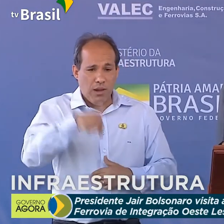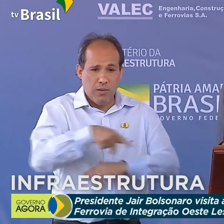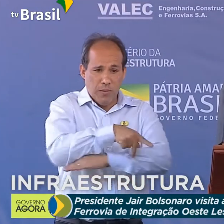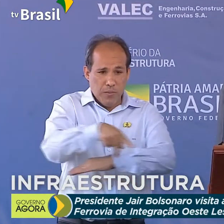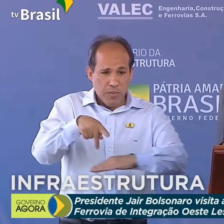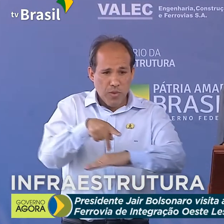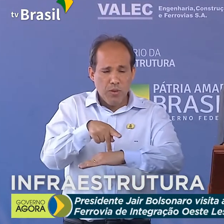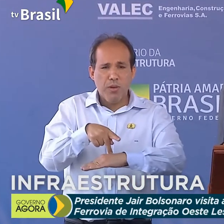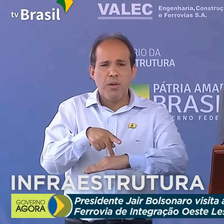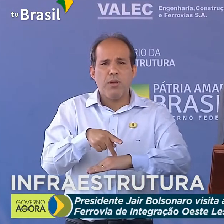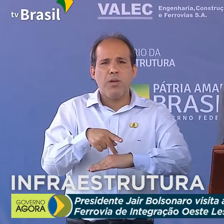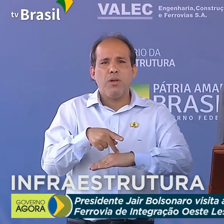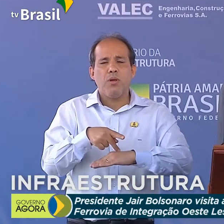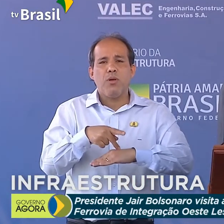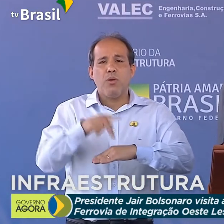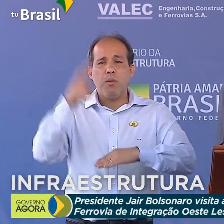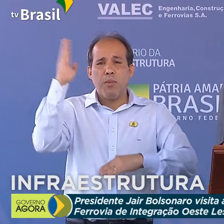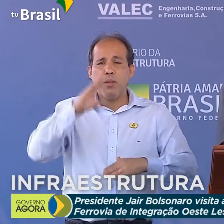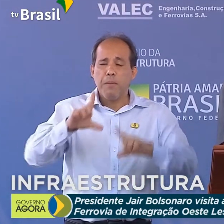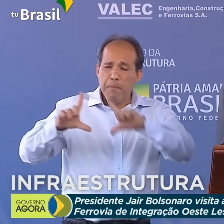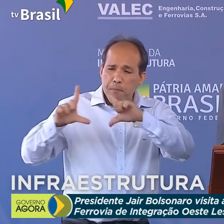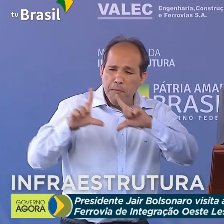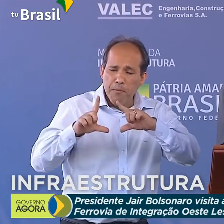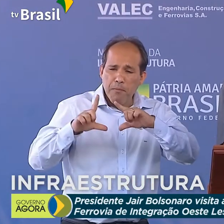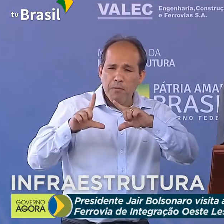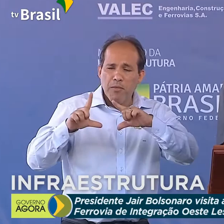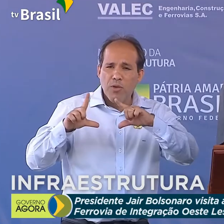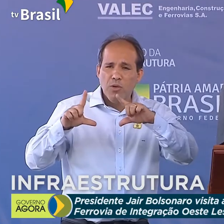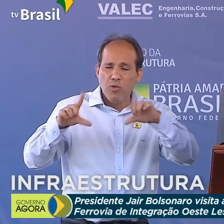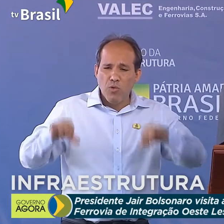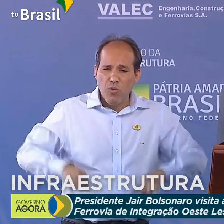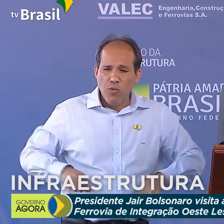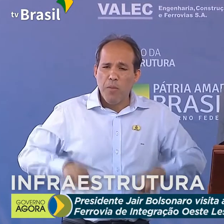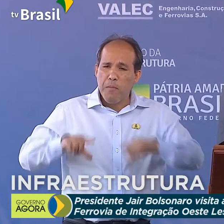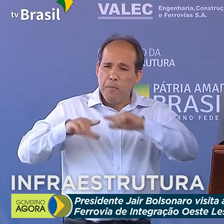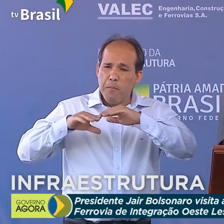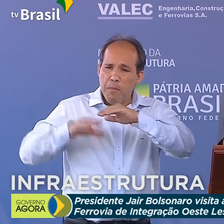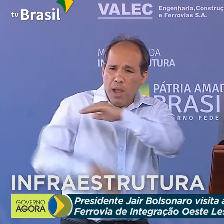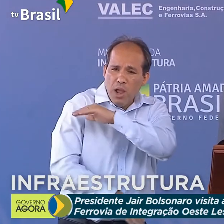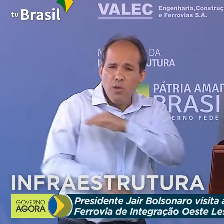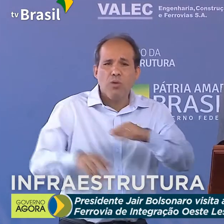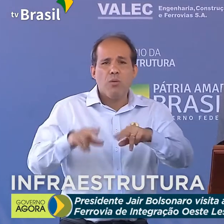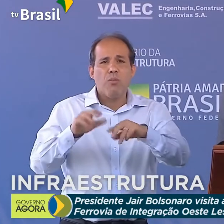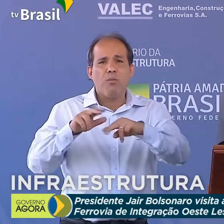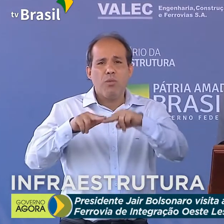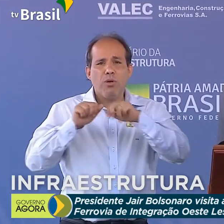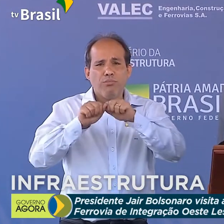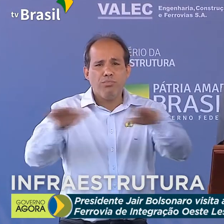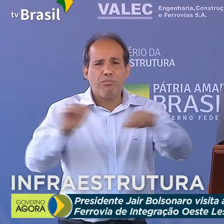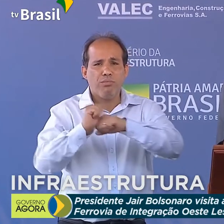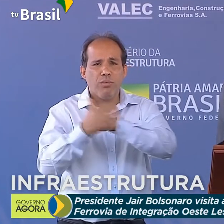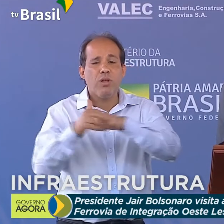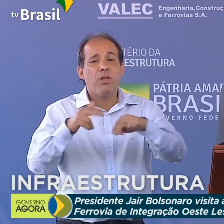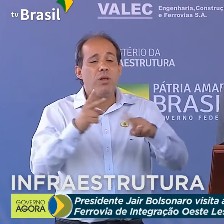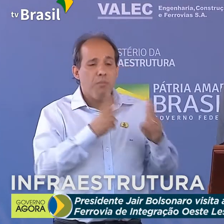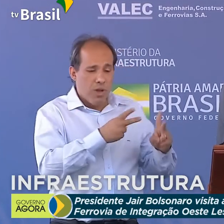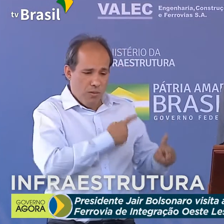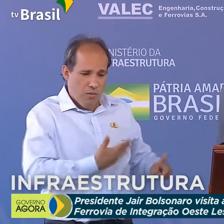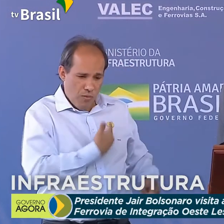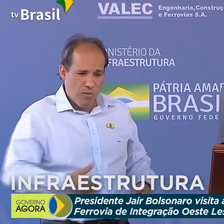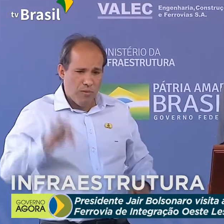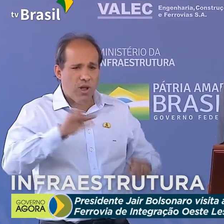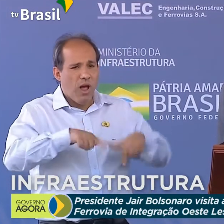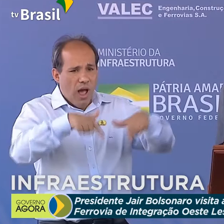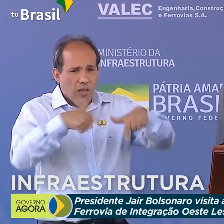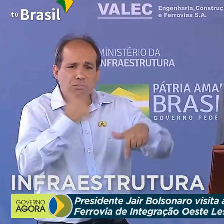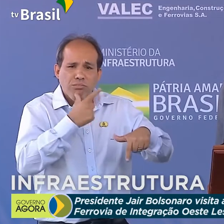um dos países que menos sofreu com a pandemia, dada as medidas tomadas pelo governo federal. Assim sendo, meus companheiros,